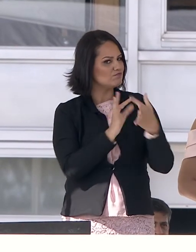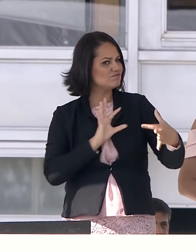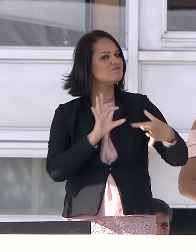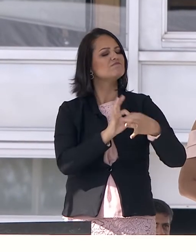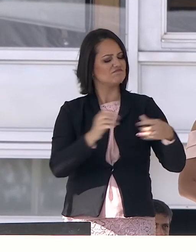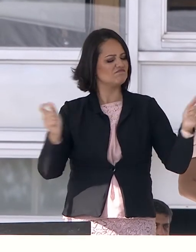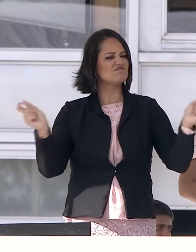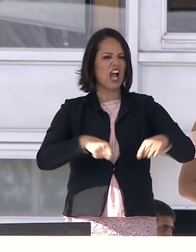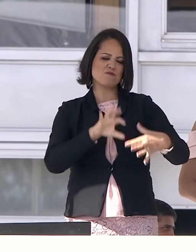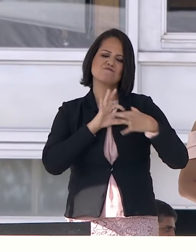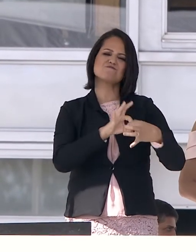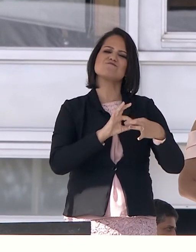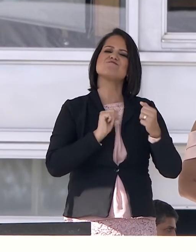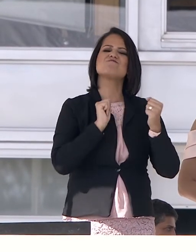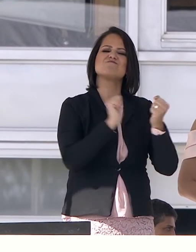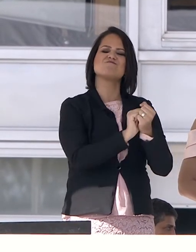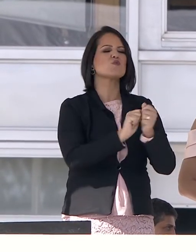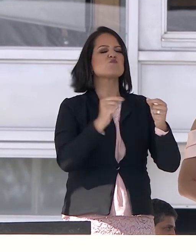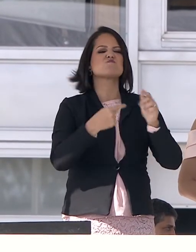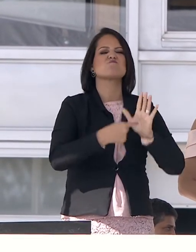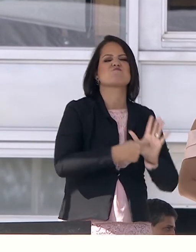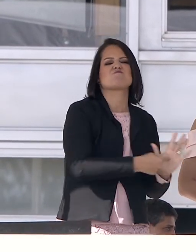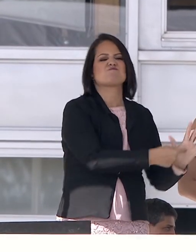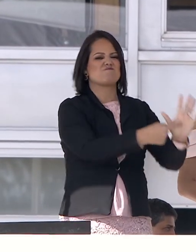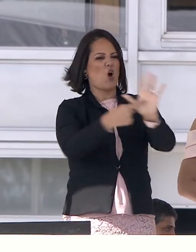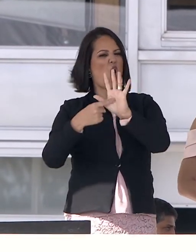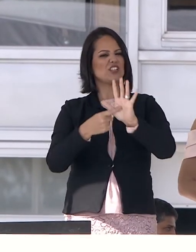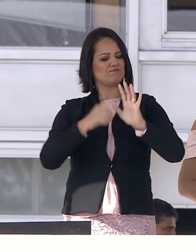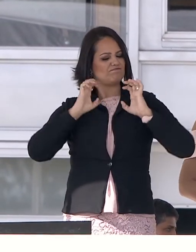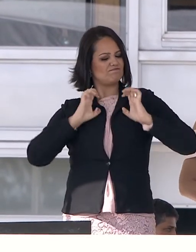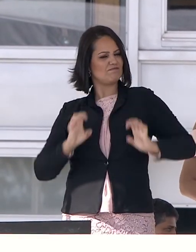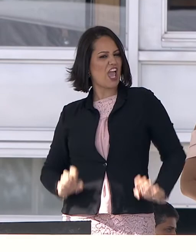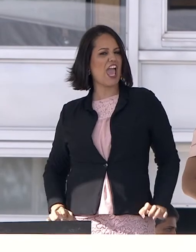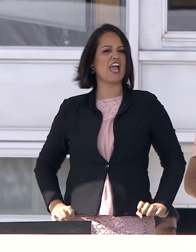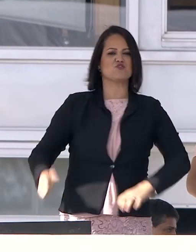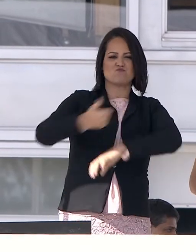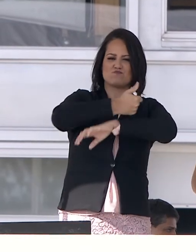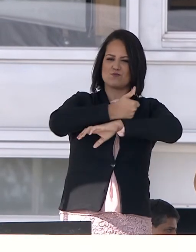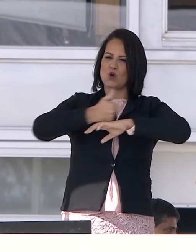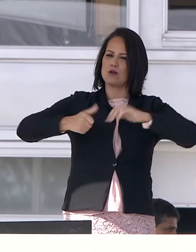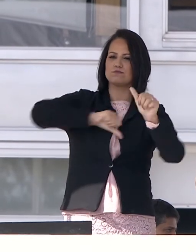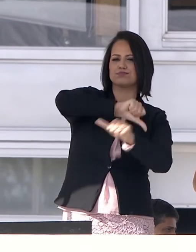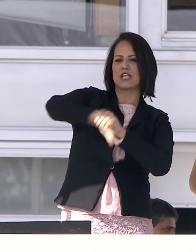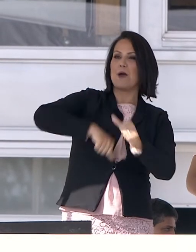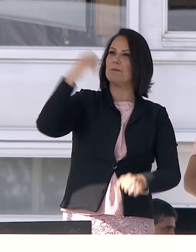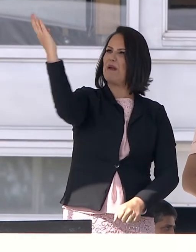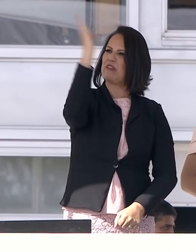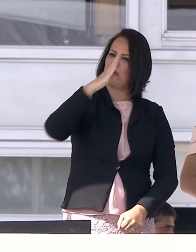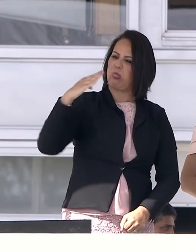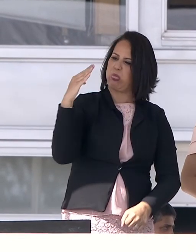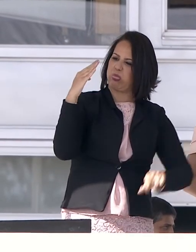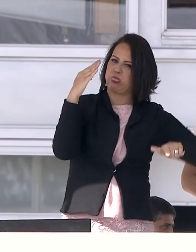todos juntos, restabelecer padrões éticos e morais que transformarão nosso Brasil.